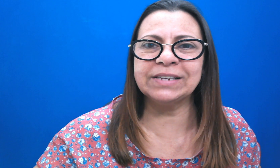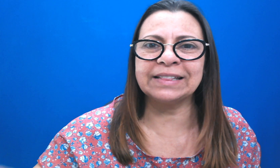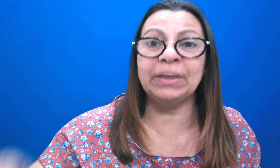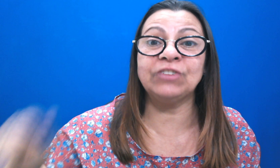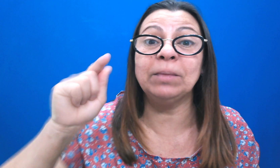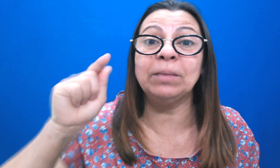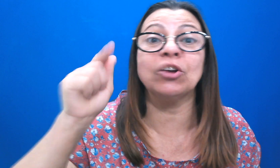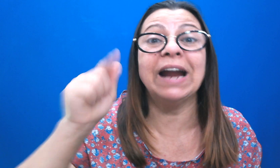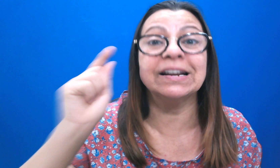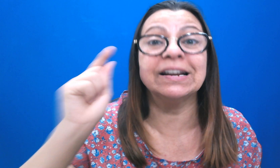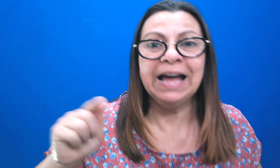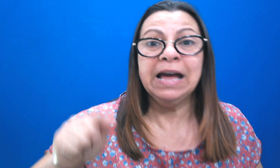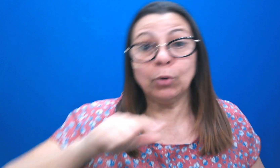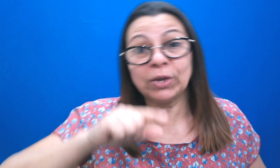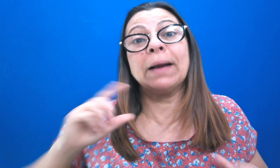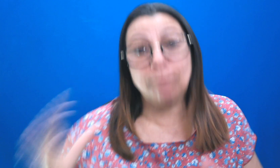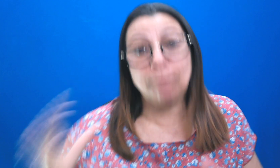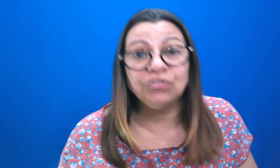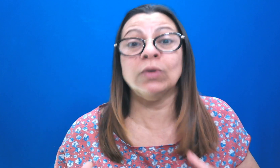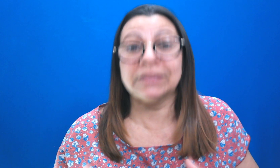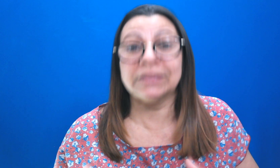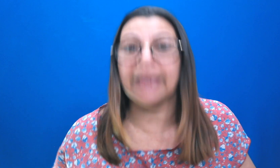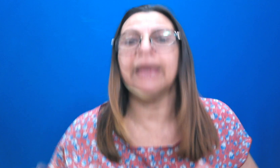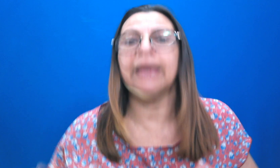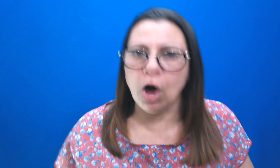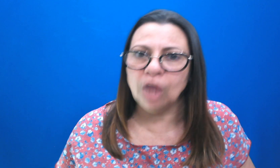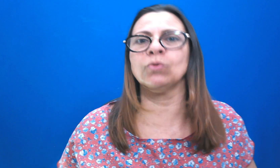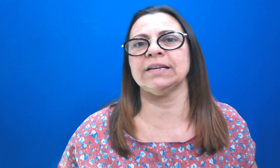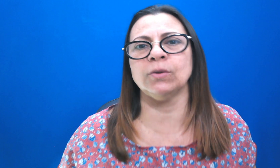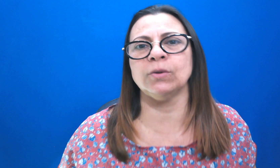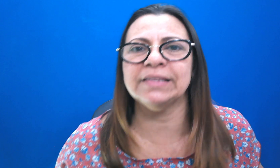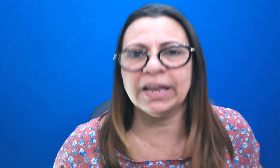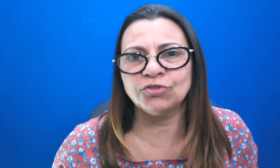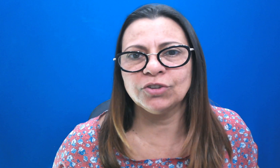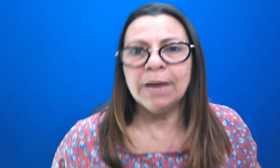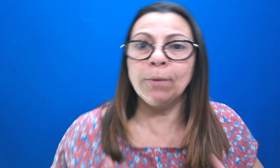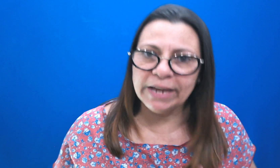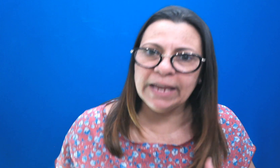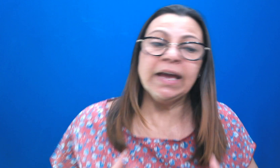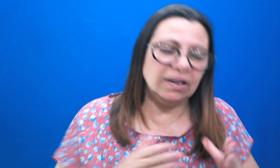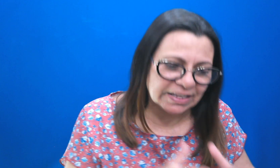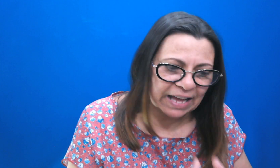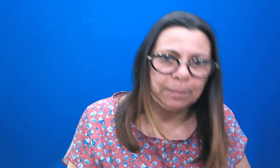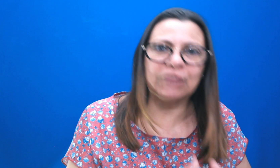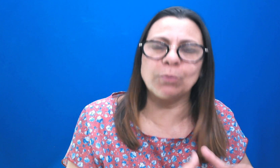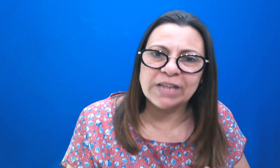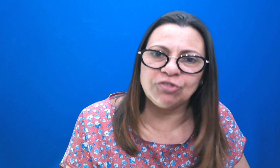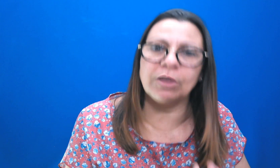exatamente ali pra te guardar. Porque pode acontecer, pode acontecer o incidente. Porém, ele vai estar ali pra te proteger,